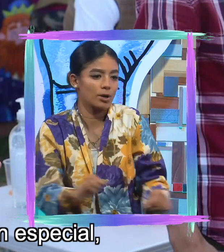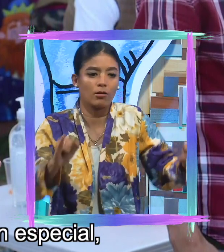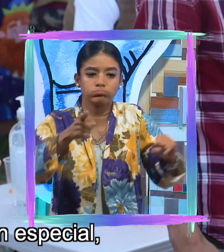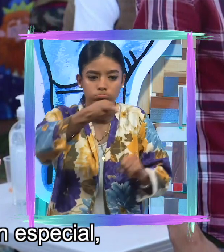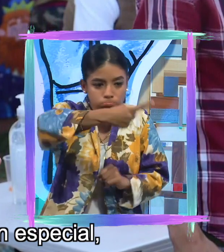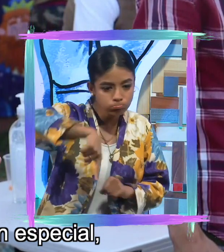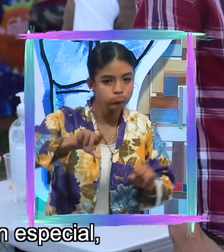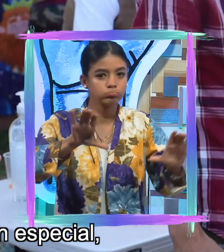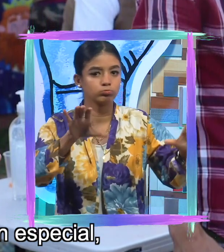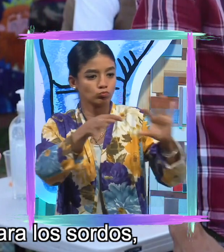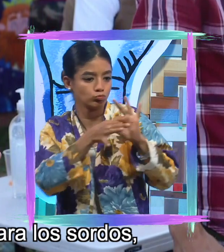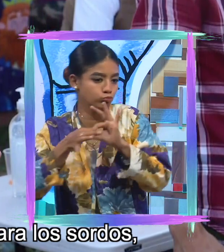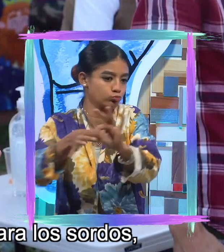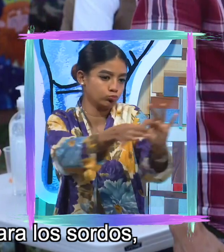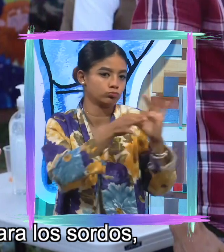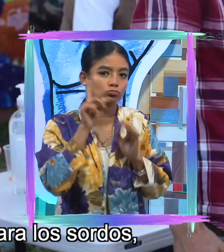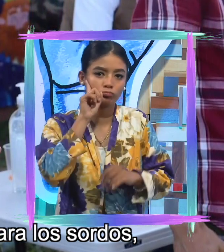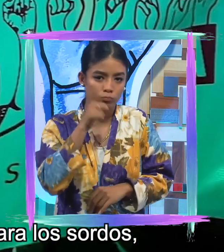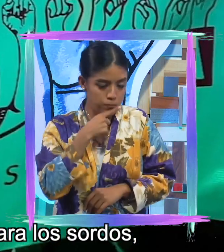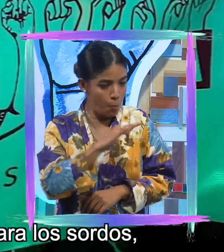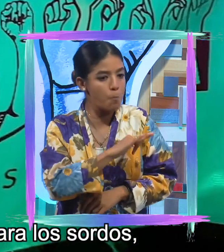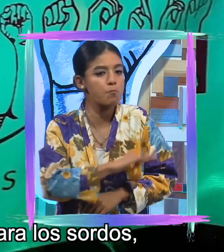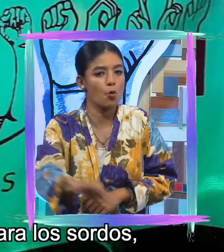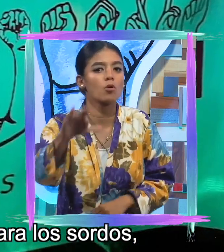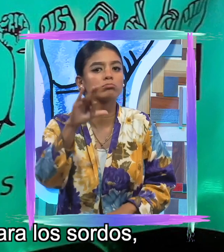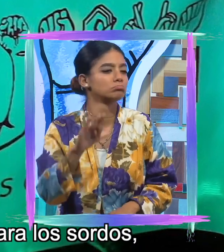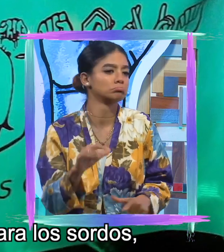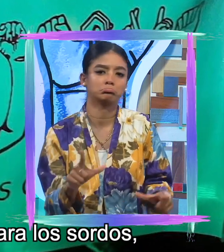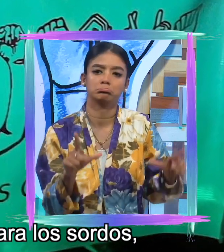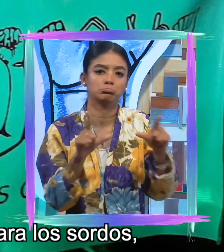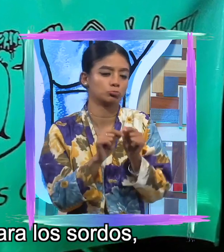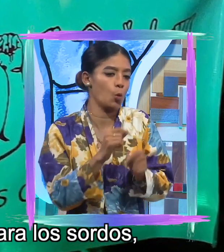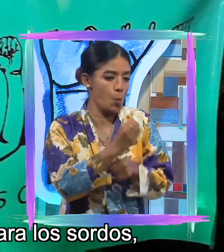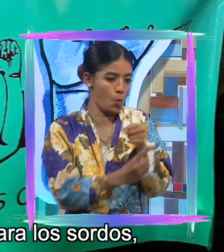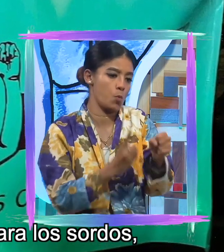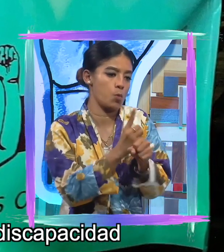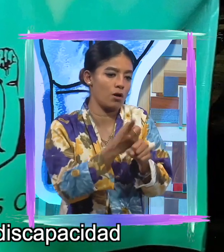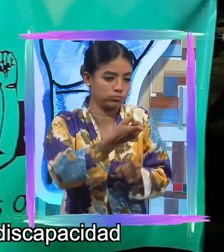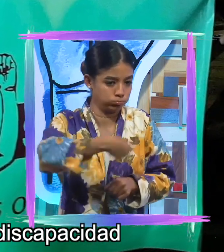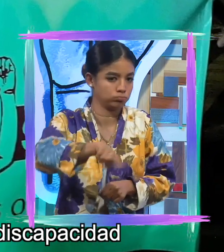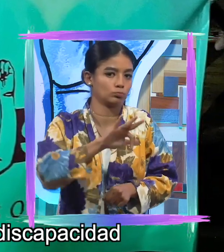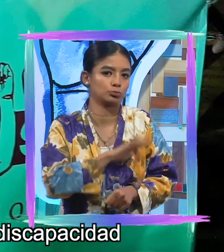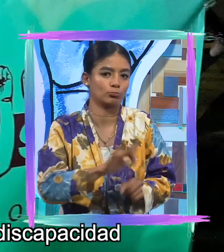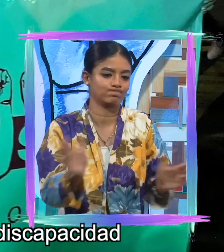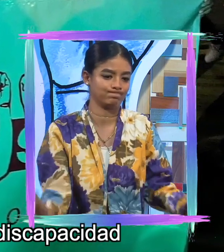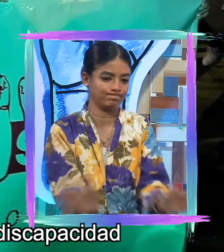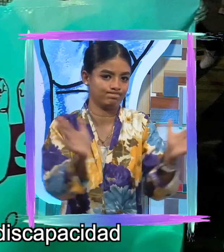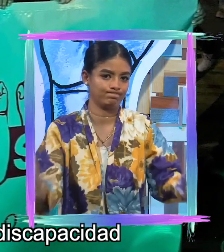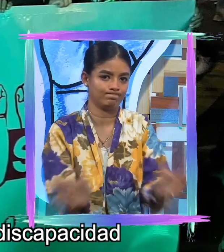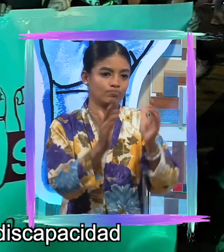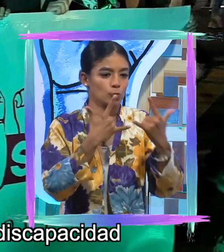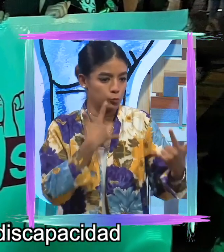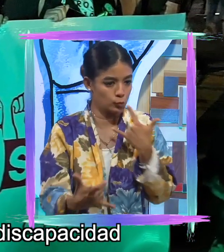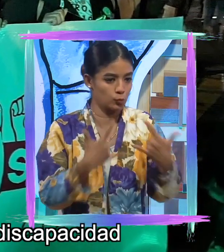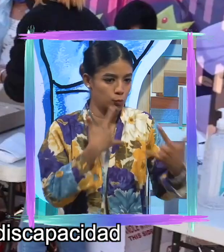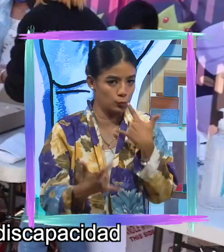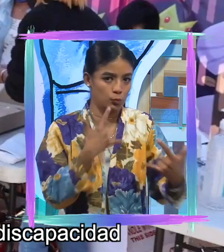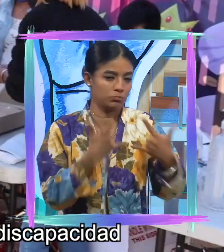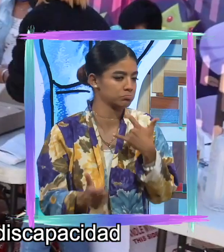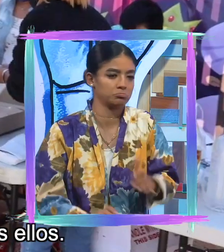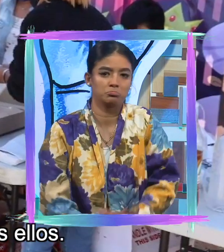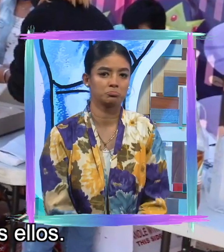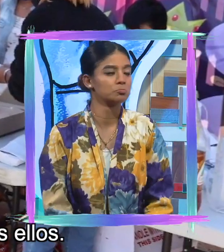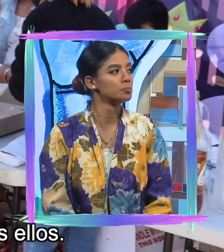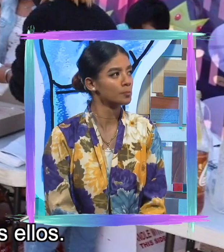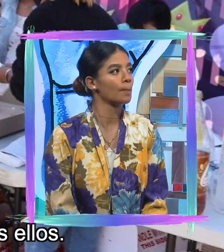especial. Entonces, incluso, no nada más es para los sordos, es para personas con todo tipo de discapacidad